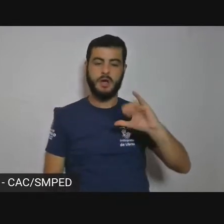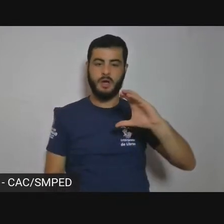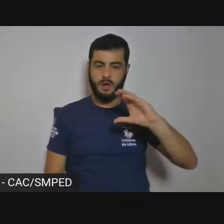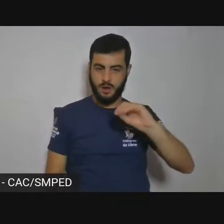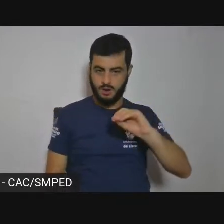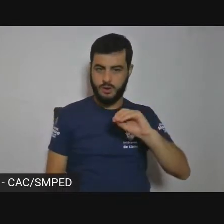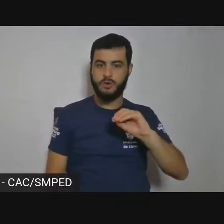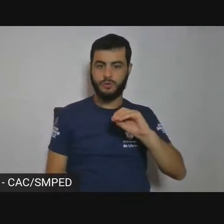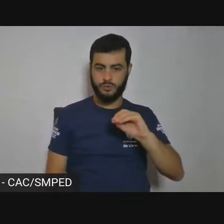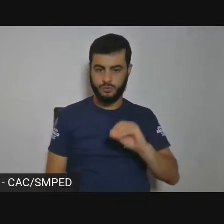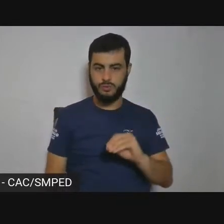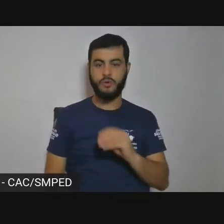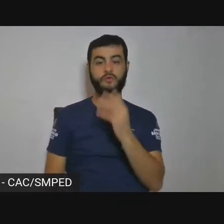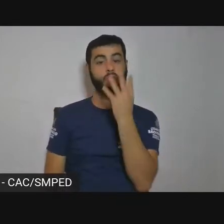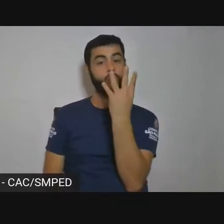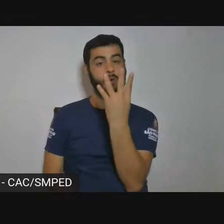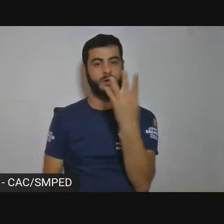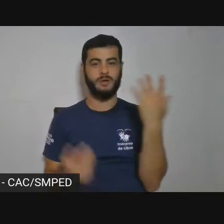e duas cabeças